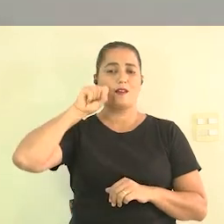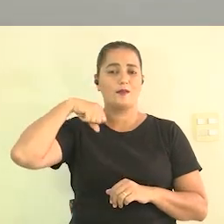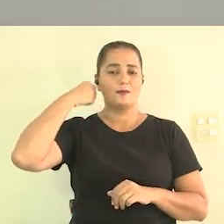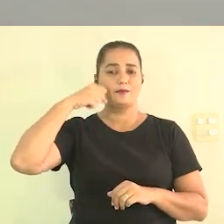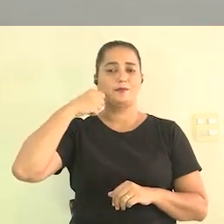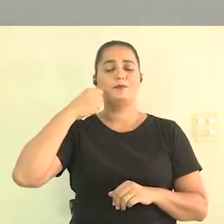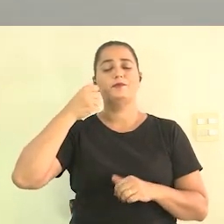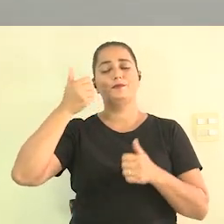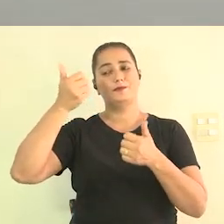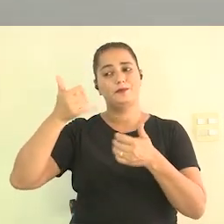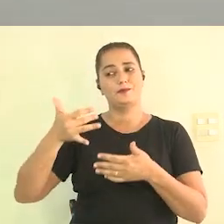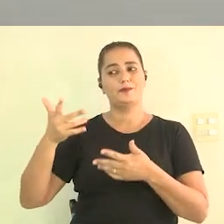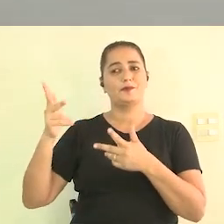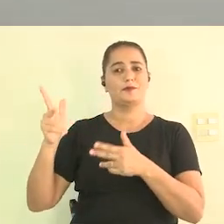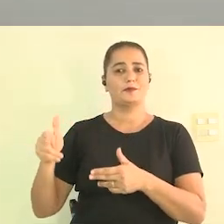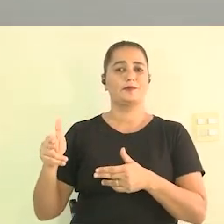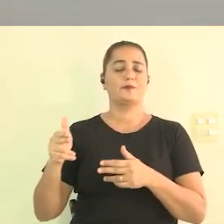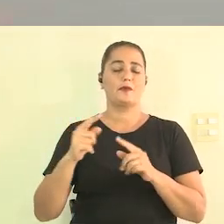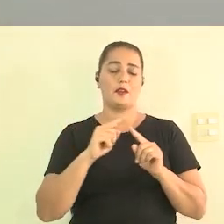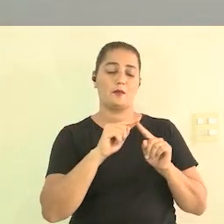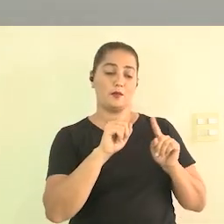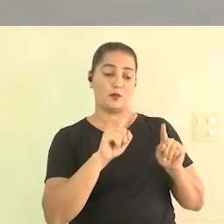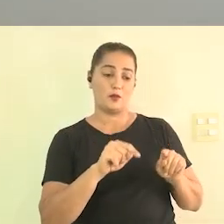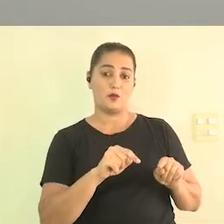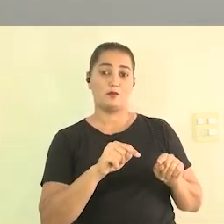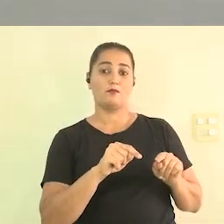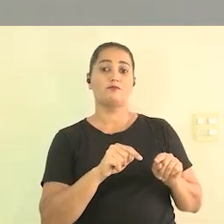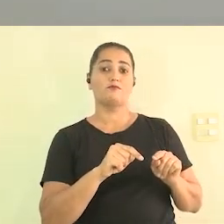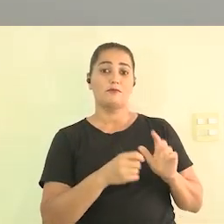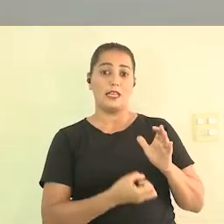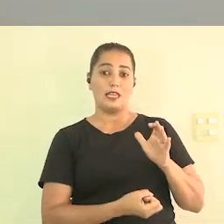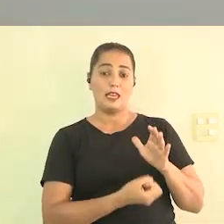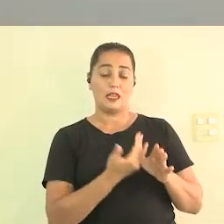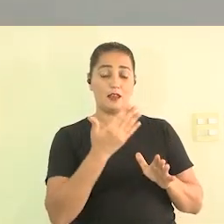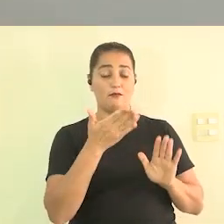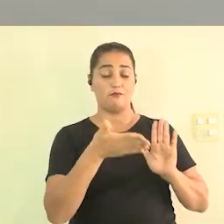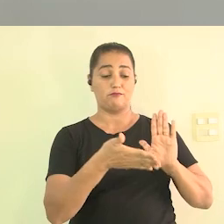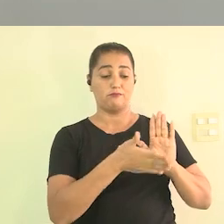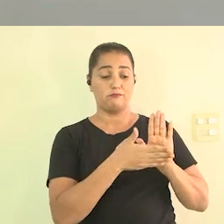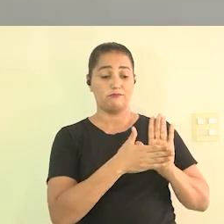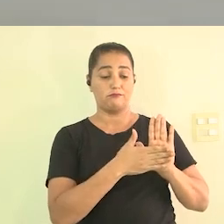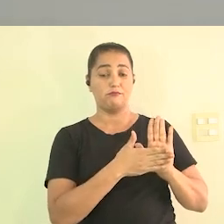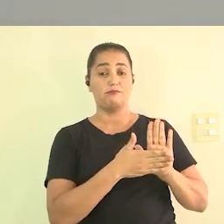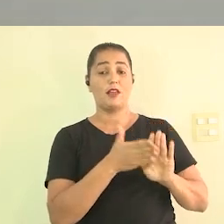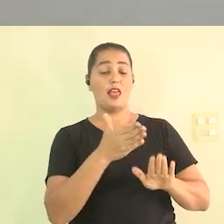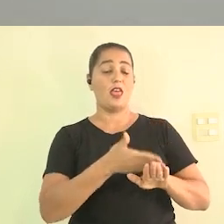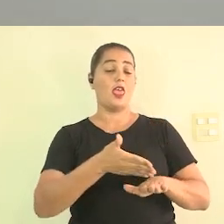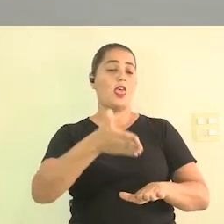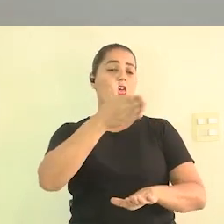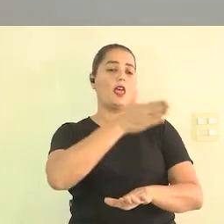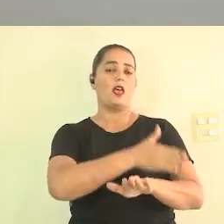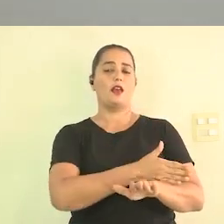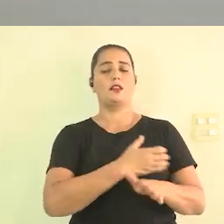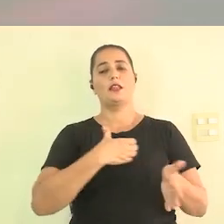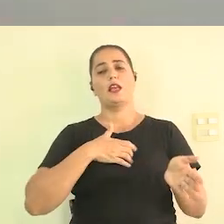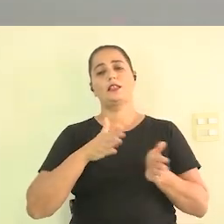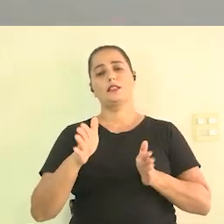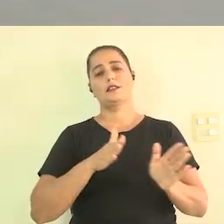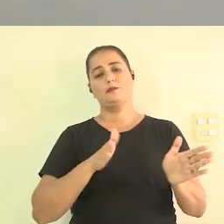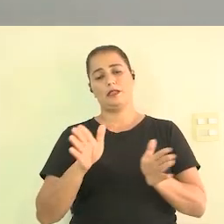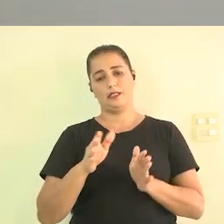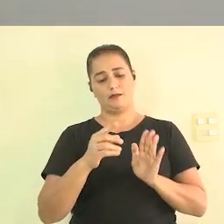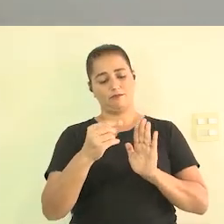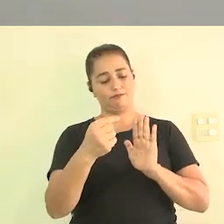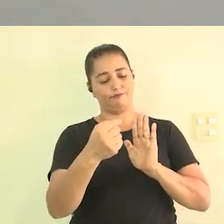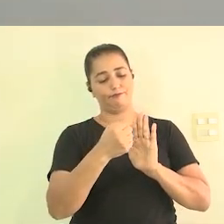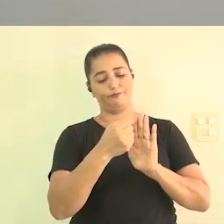que é que pode ser feito na acessibilidade antes do evento acontecer muito antes da mesma forma que quando você vai fazer um evento